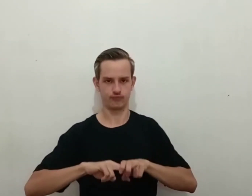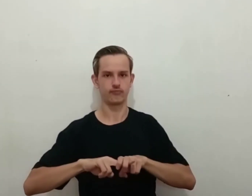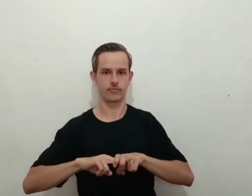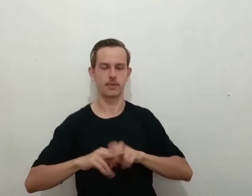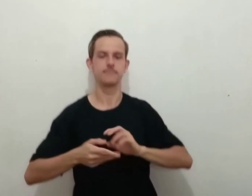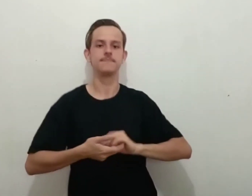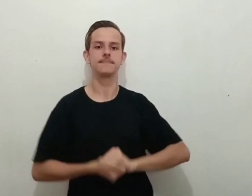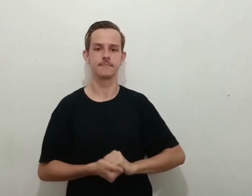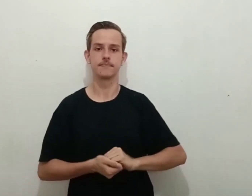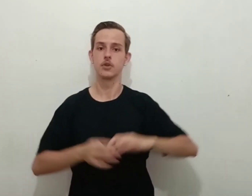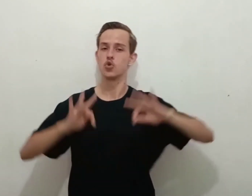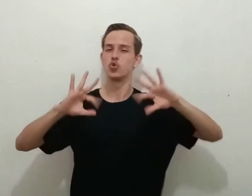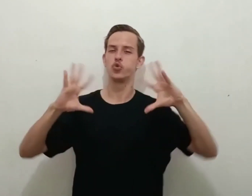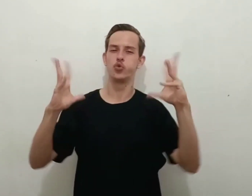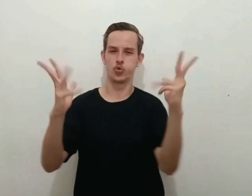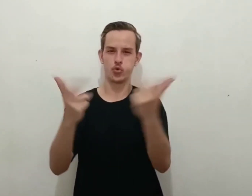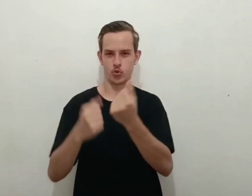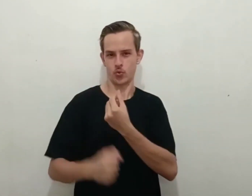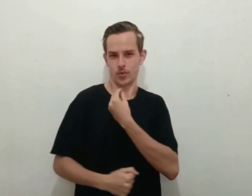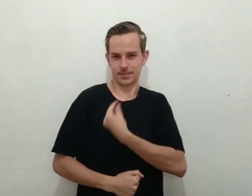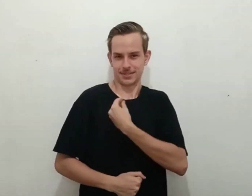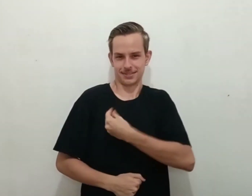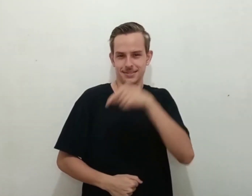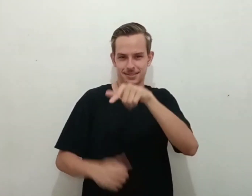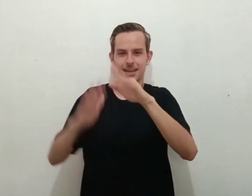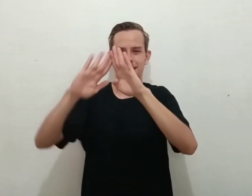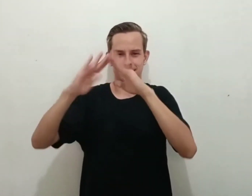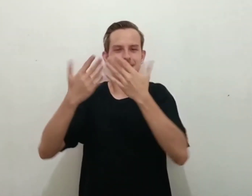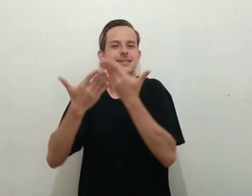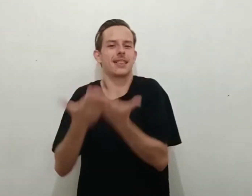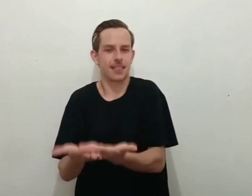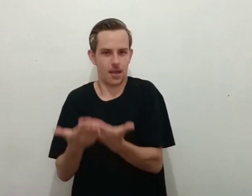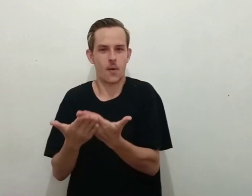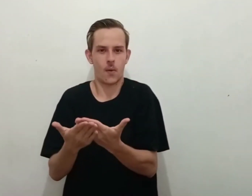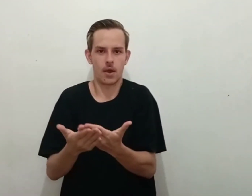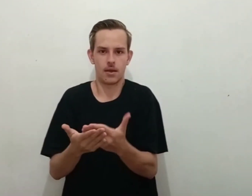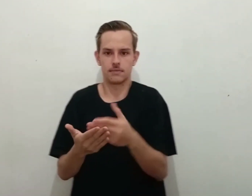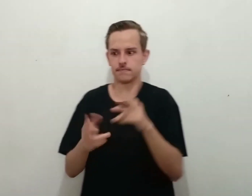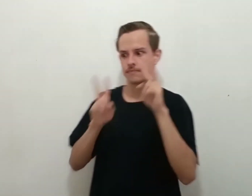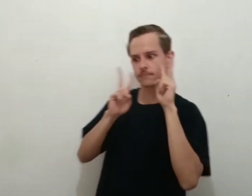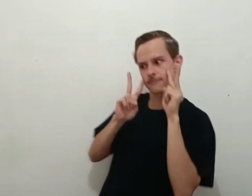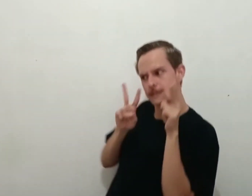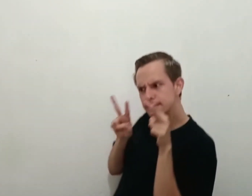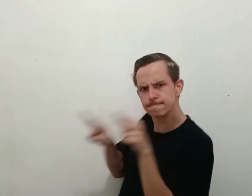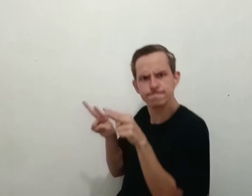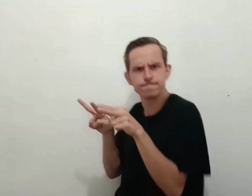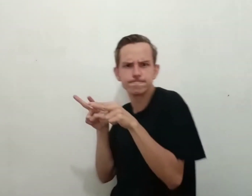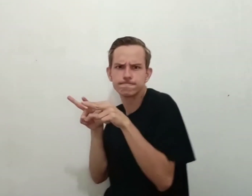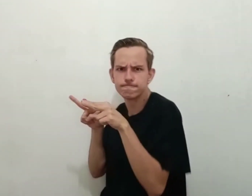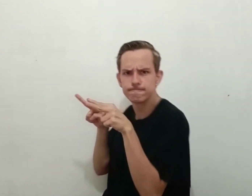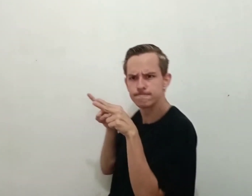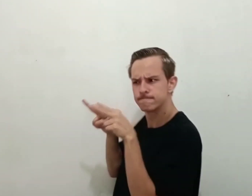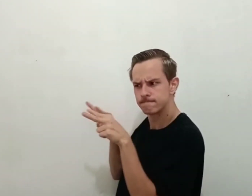Todos os que estavam na sinagoga tinham os olhos fixos nele